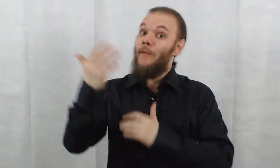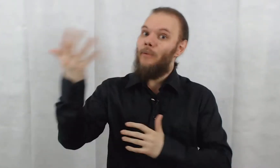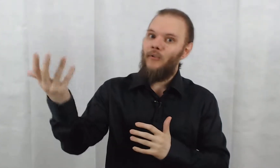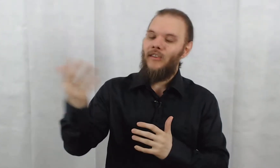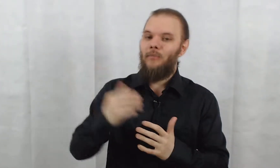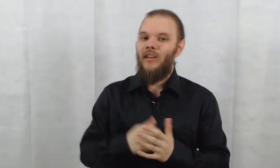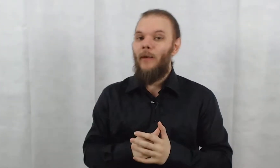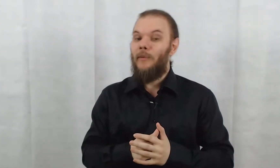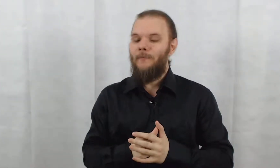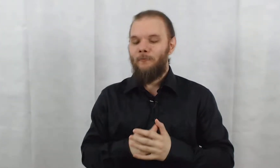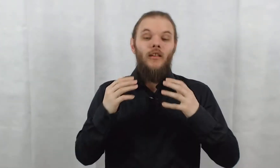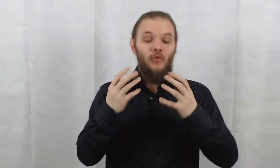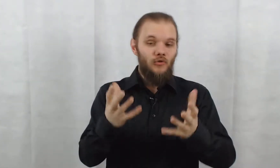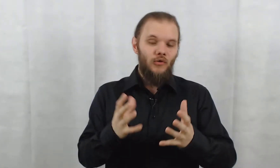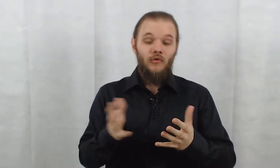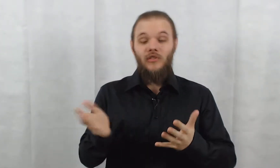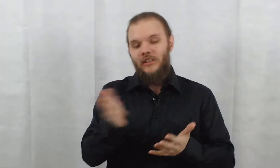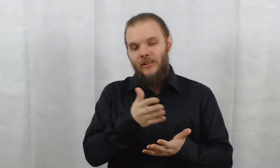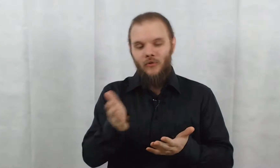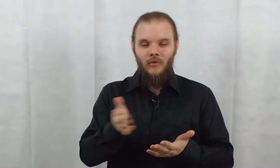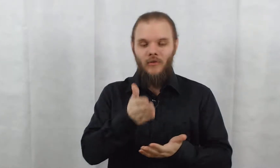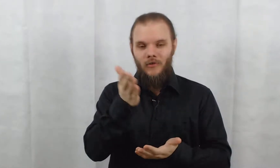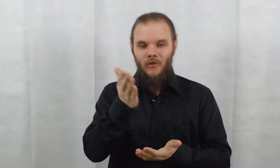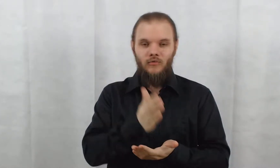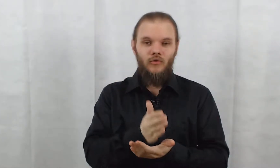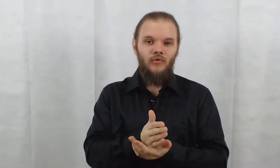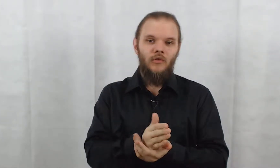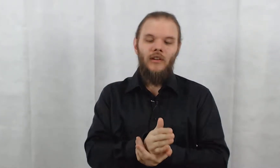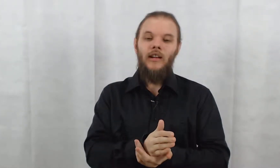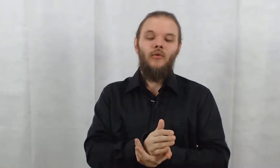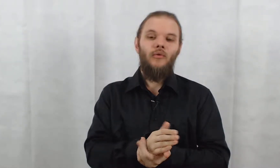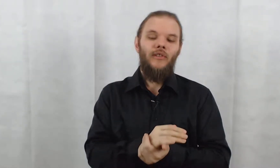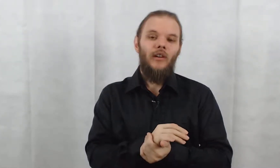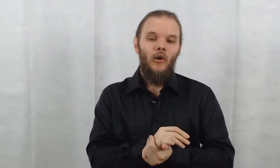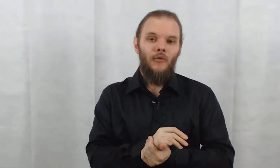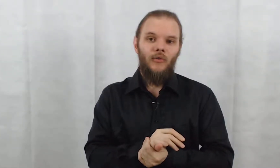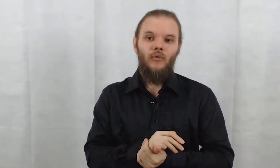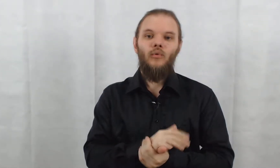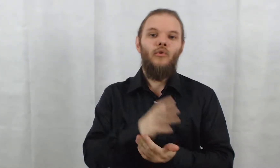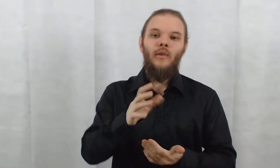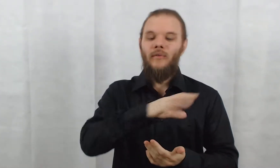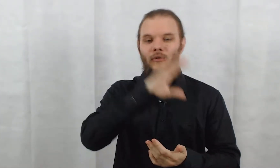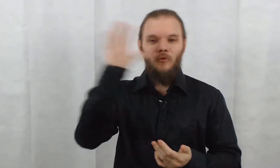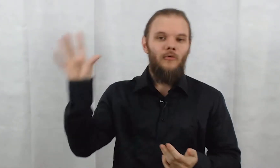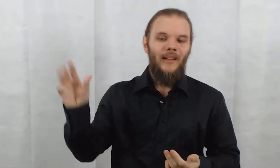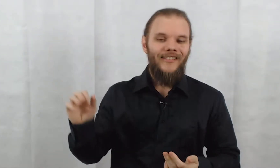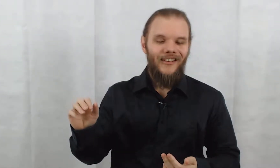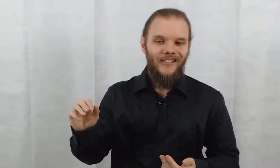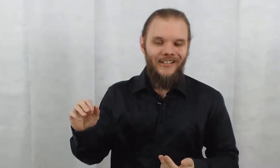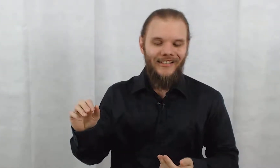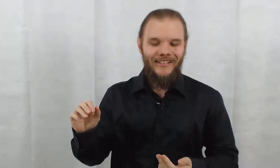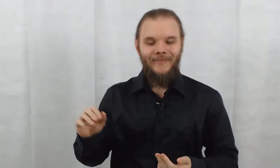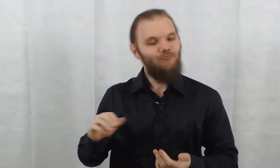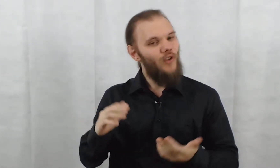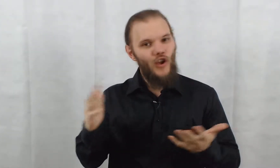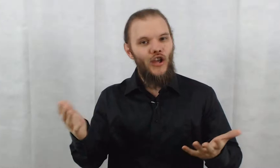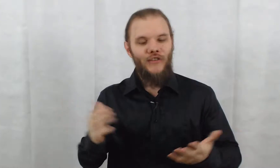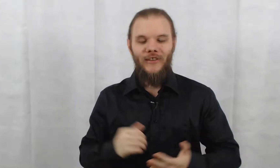parfois, ça peut déraper. Woodrow, donc j'étais là-dessus. Donc Woodrow, il n'a que deux séquences. Une où il fait son Mad Scientist et ça